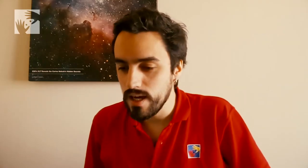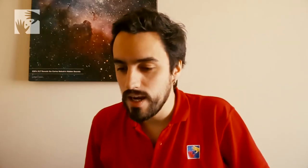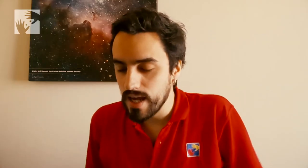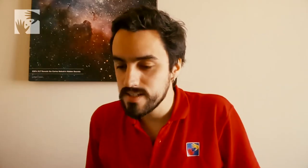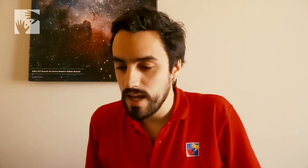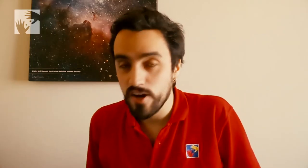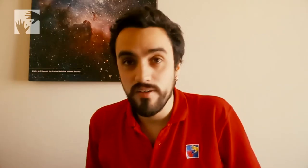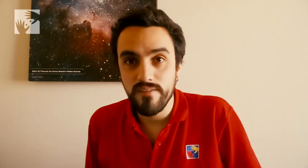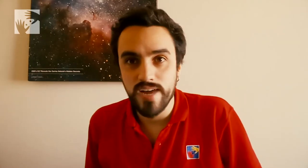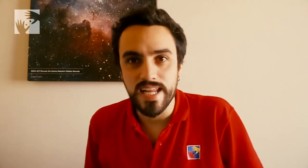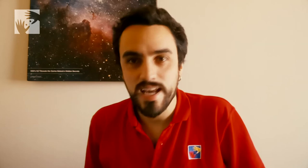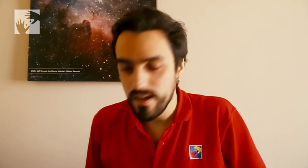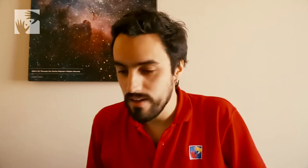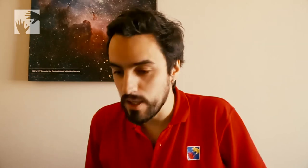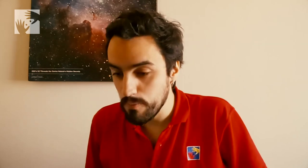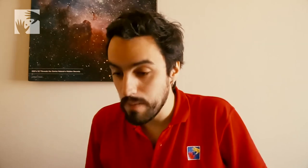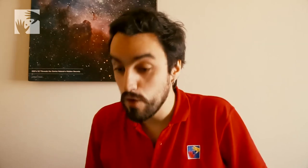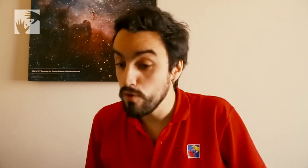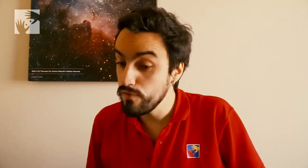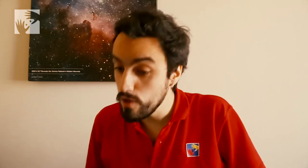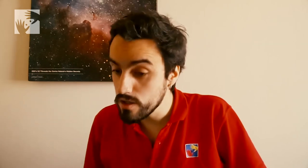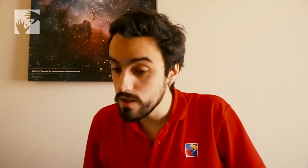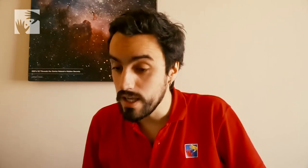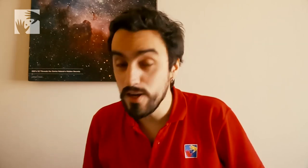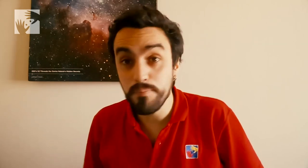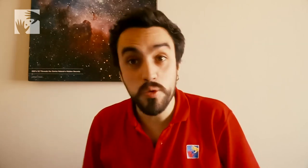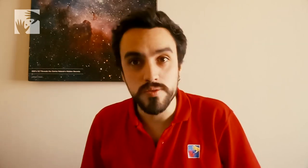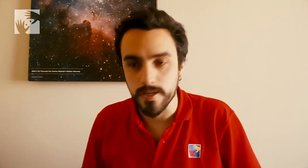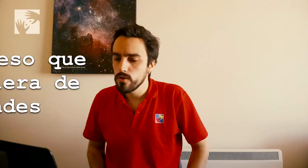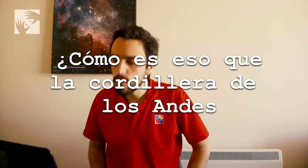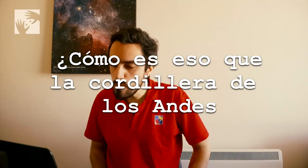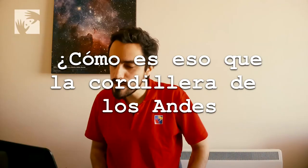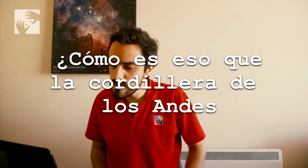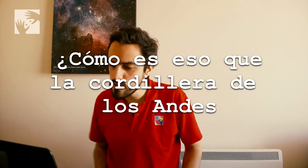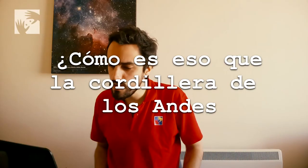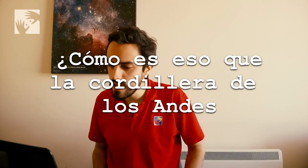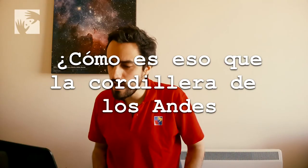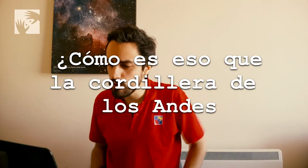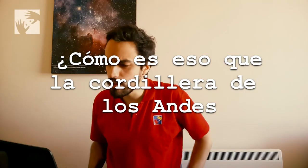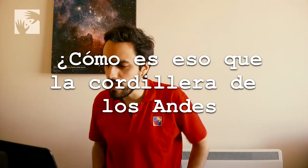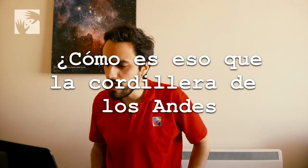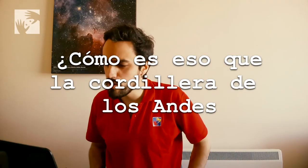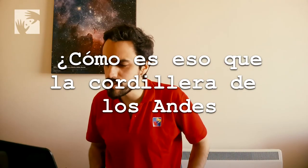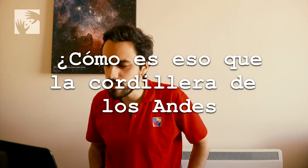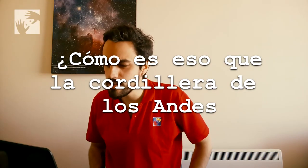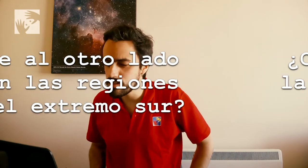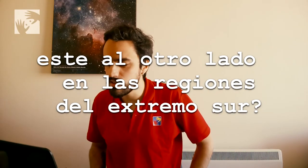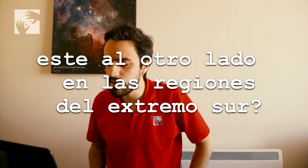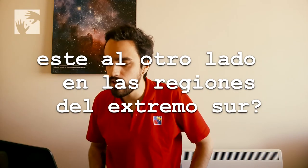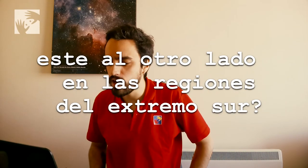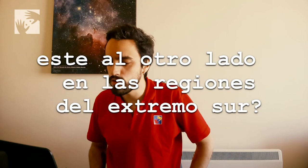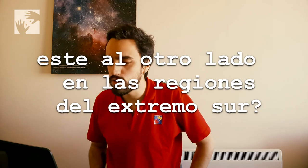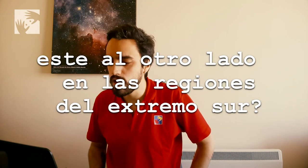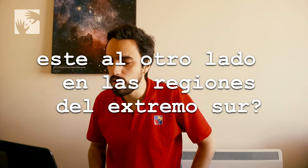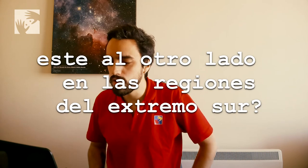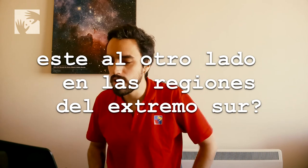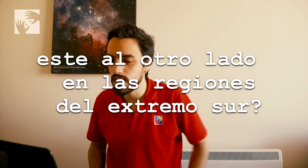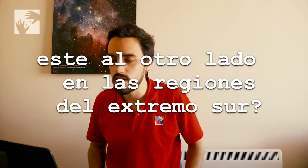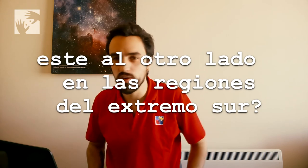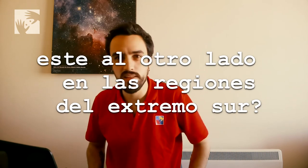la hace arroba banina-volc y nos pregunta ¿Cómo es eso de que la cordillera de los Andes esté al otro lado de las regiones